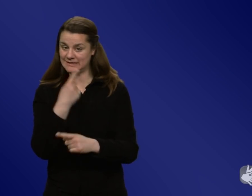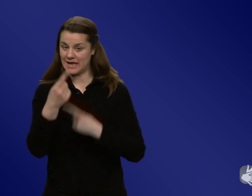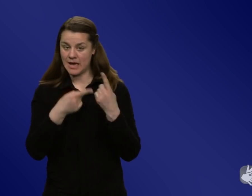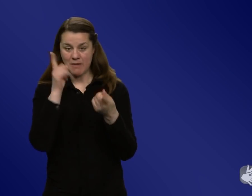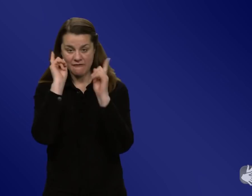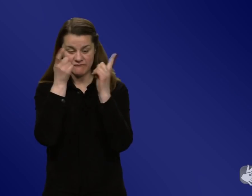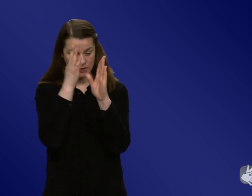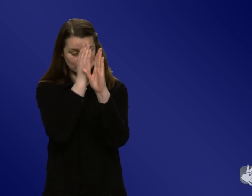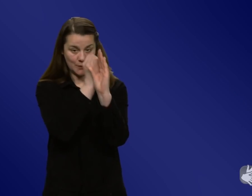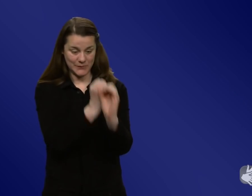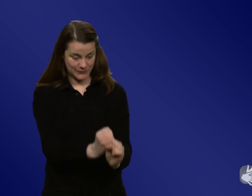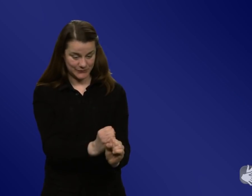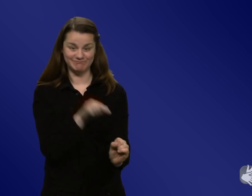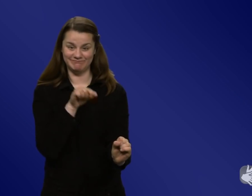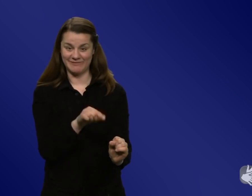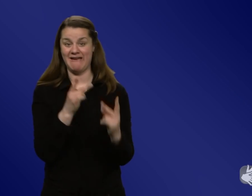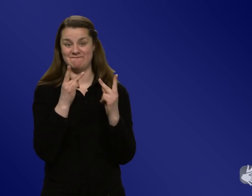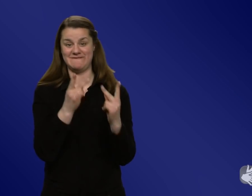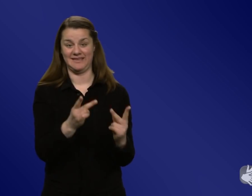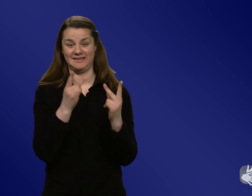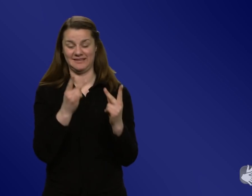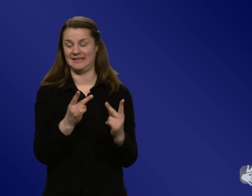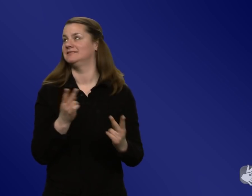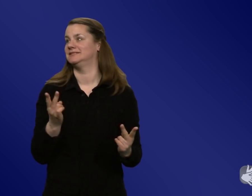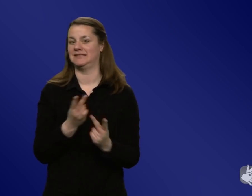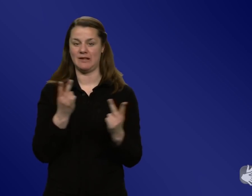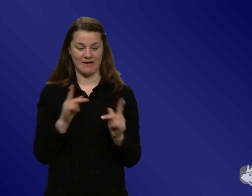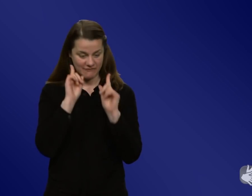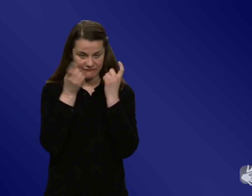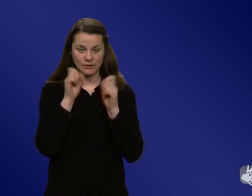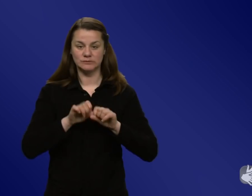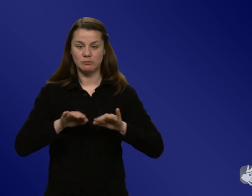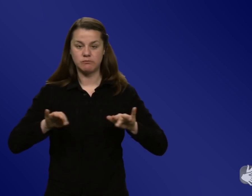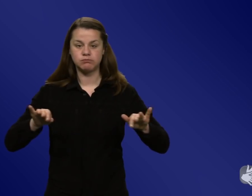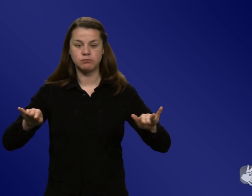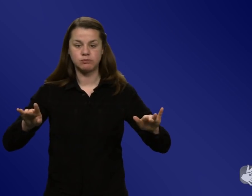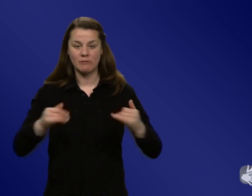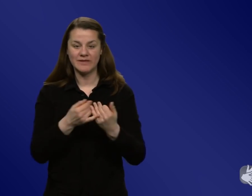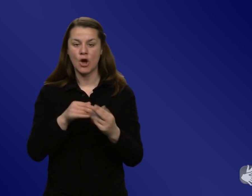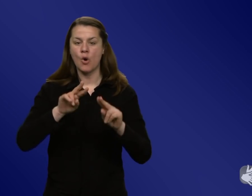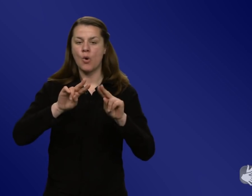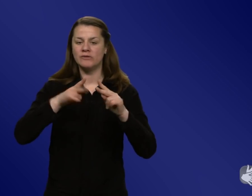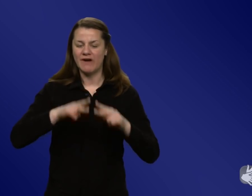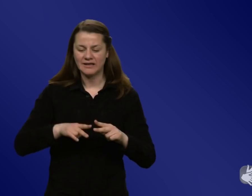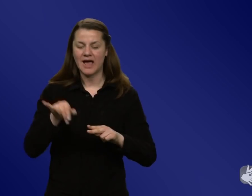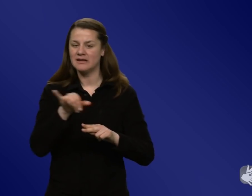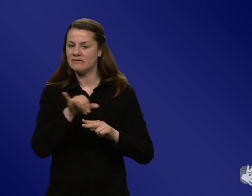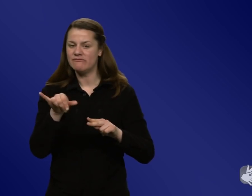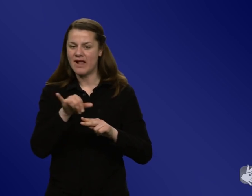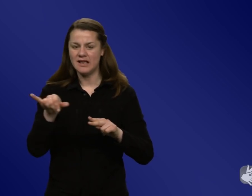ist es wichtig, herauszufinden, wie verbreitet es sich und wie verhält es sich und welche Varianten gibt es und so weiter. Das ist natürlich total wichtig